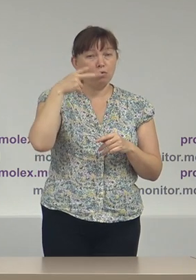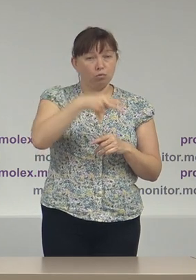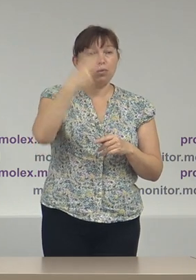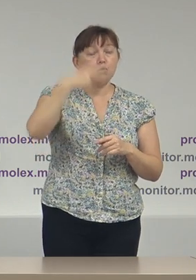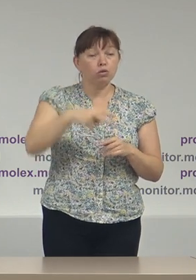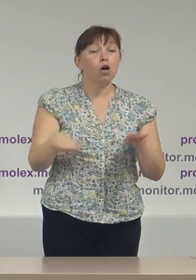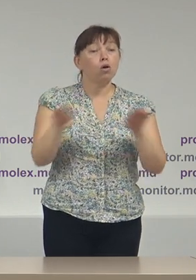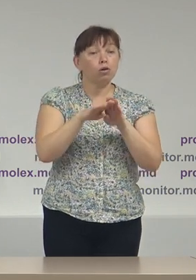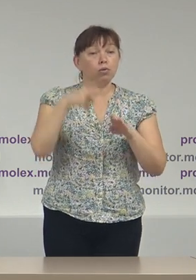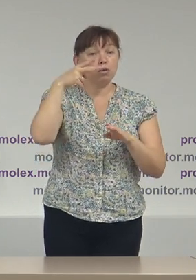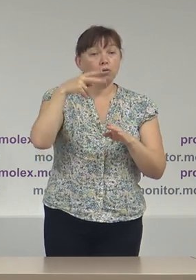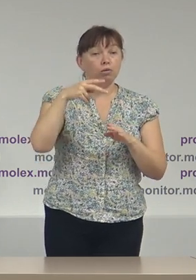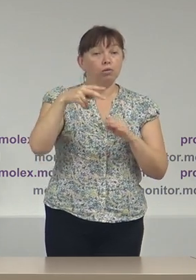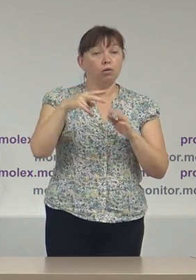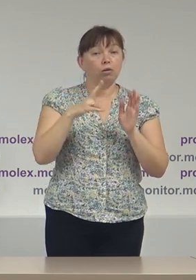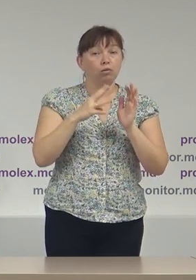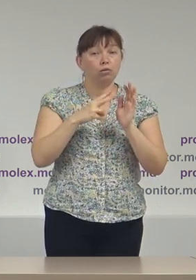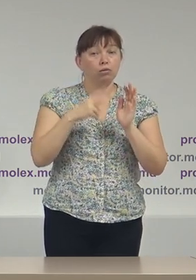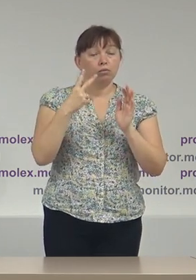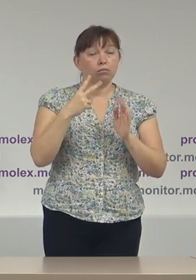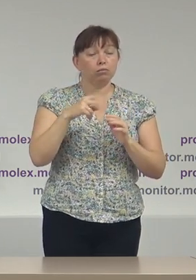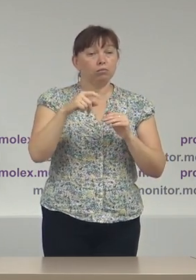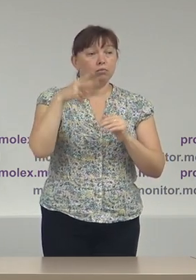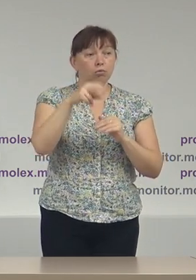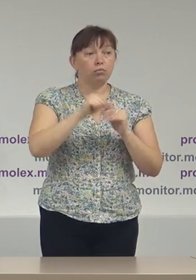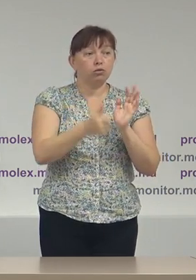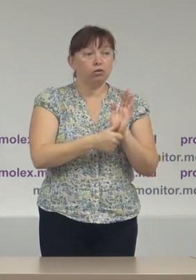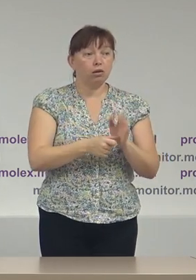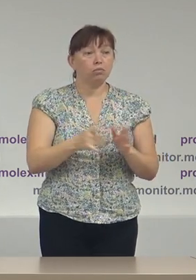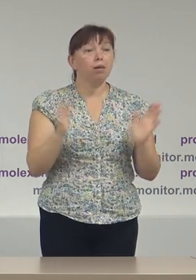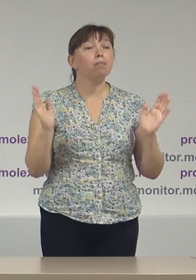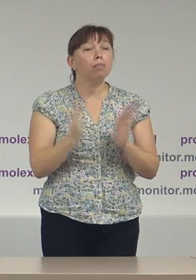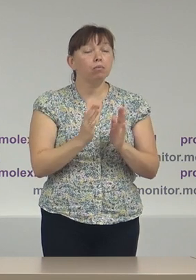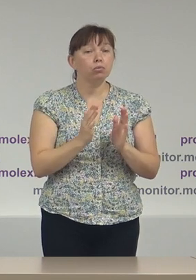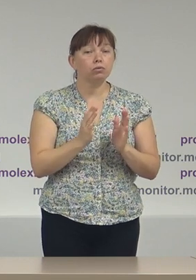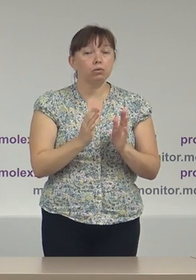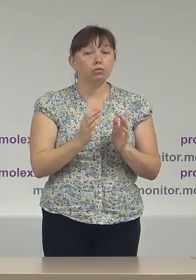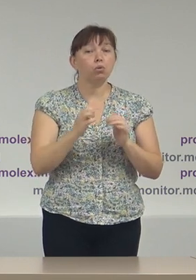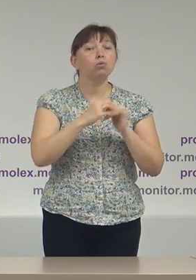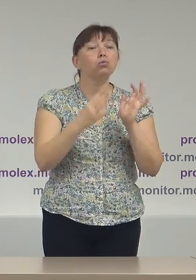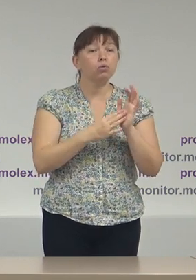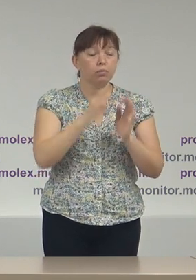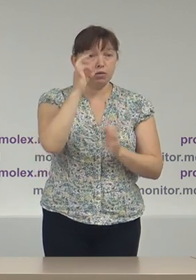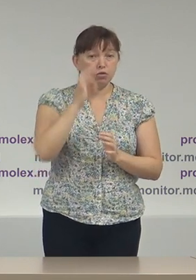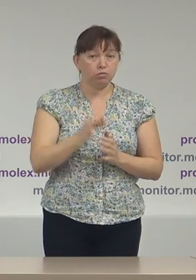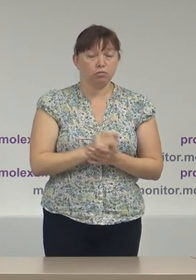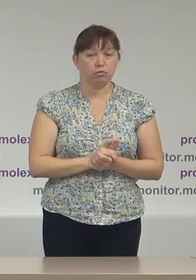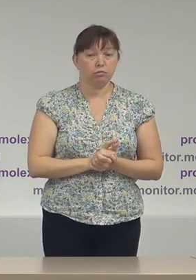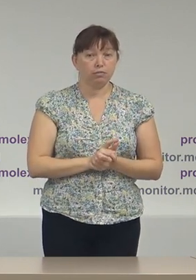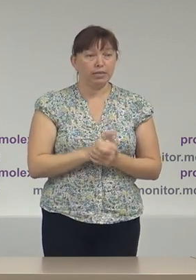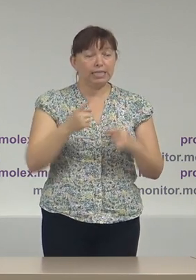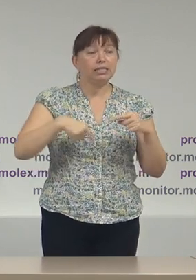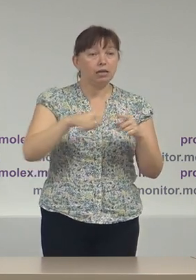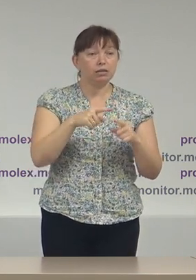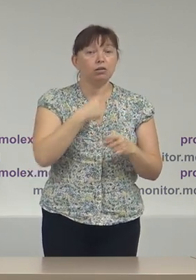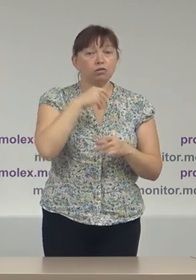în comparație cu 1981 în anul 2016, mai puțin cu 19 secții de